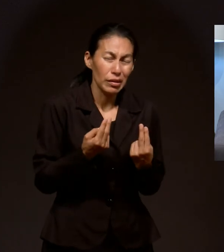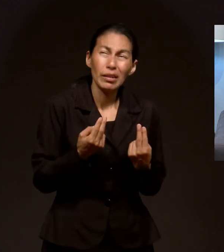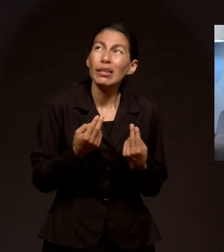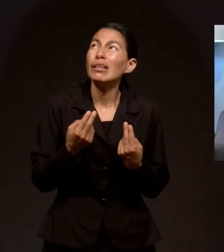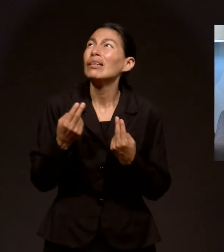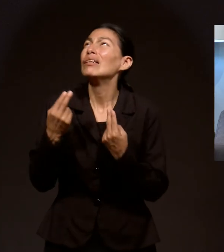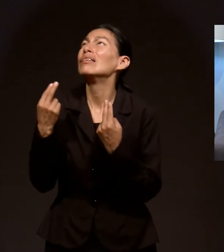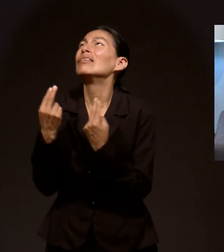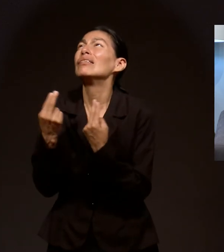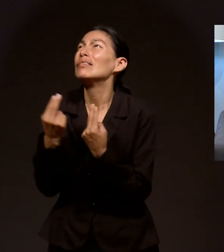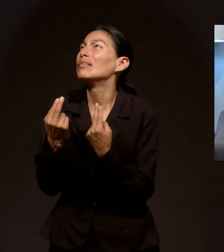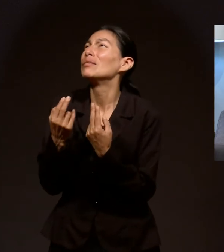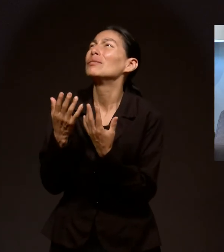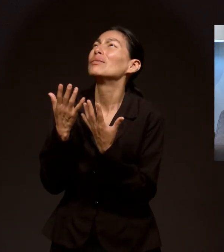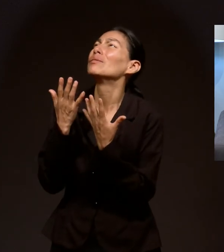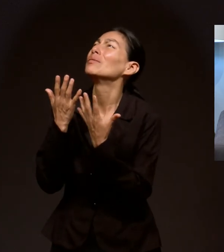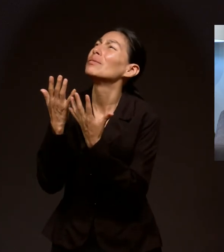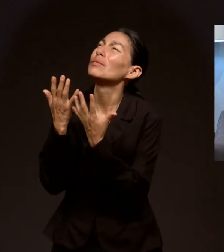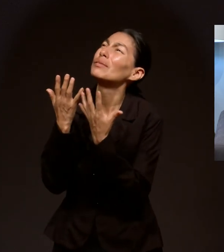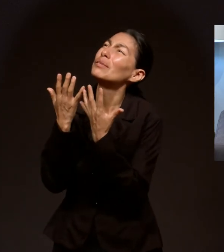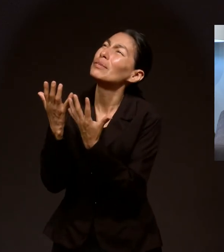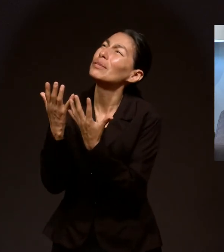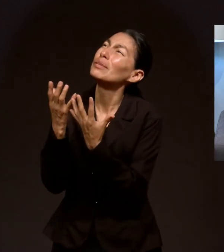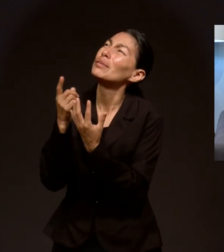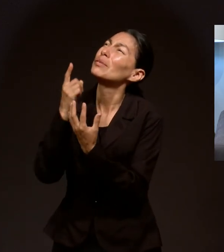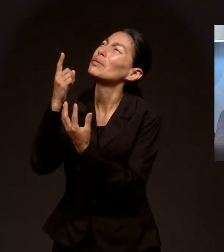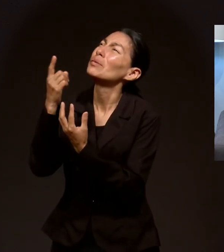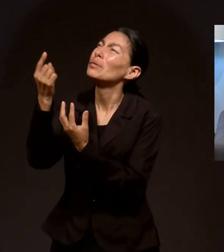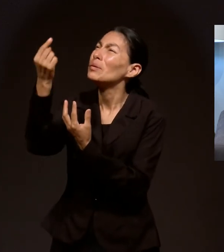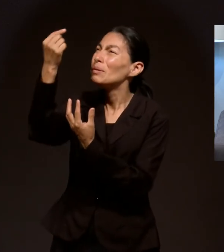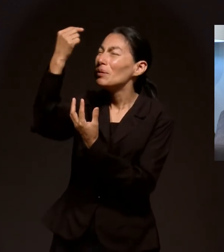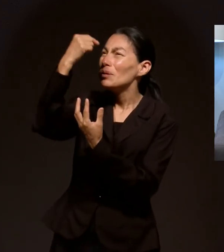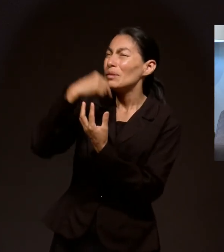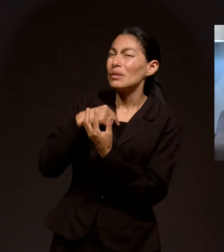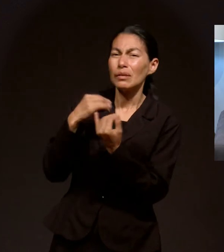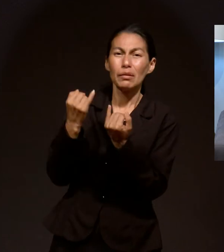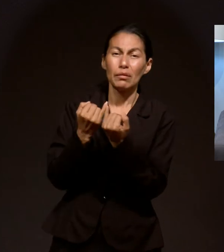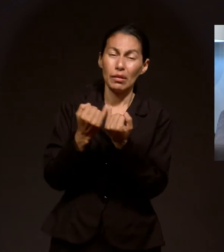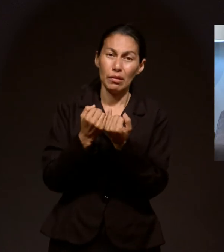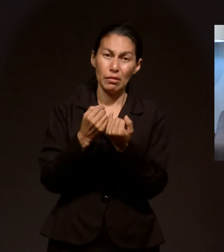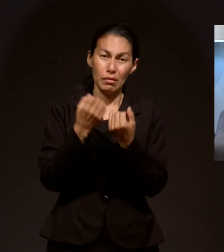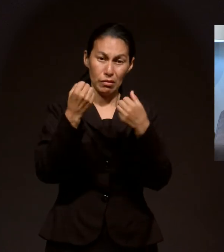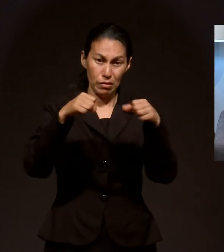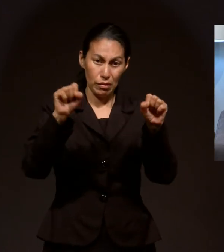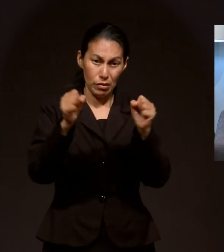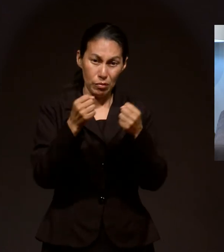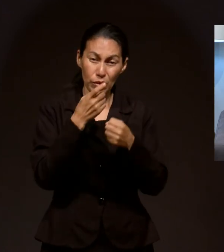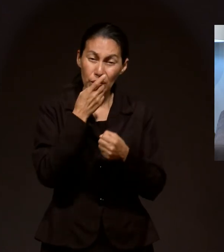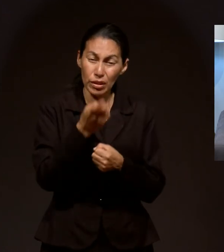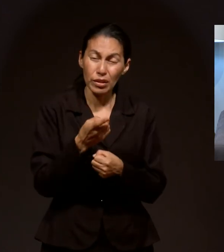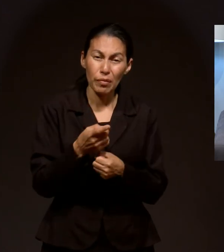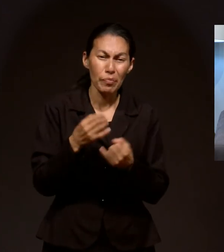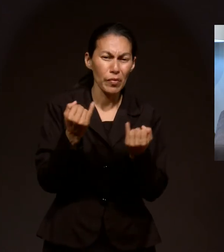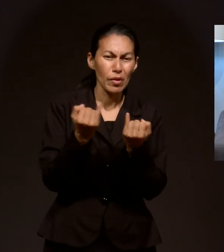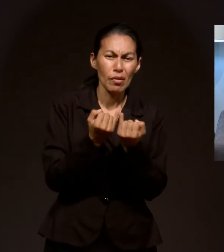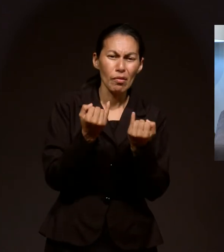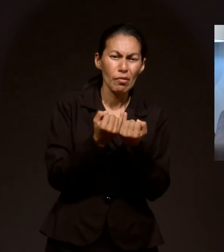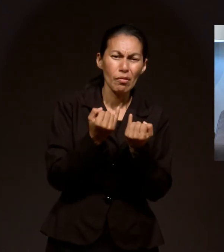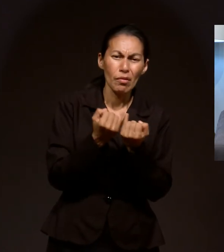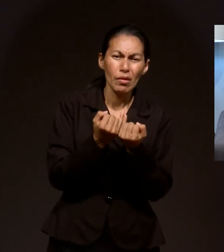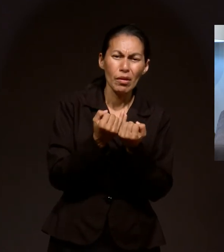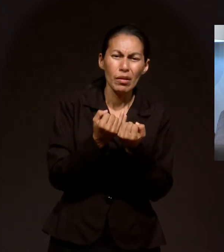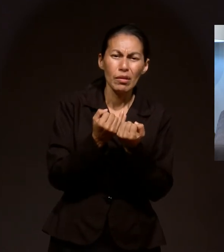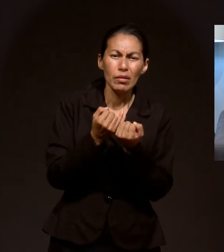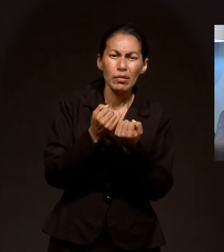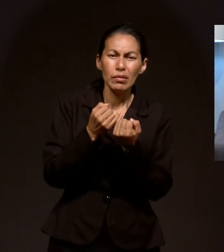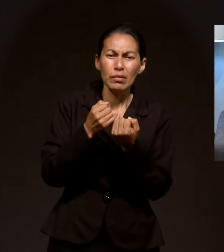necesidad de Dios. Tener hambre y sed de Dios, como dice el Salmo, ¿no es cierto? Sí, así es. Como el siervo brama